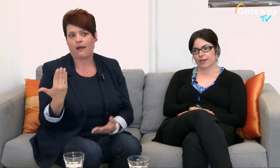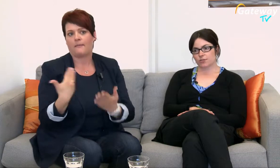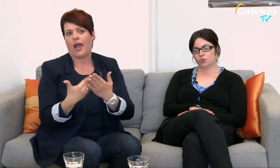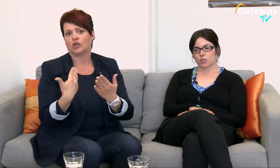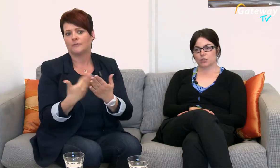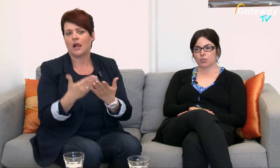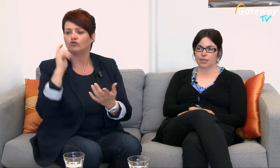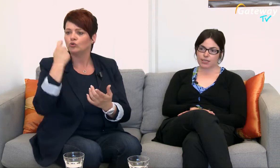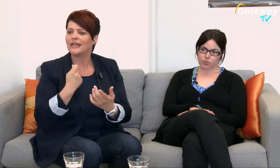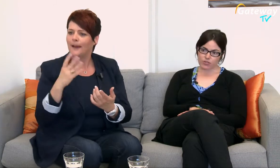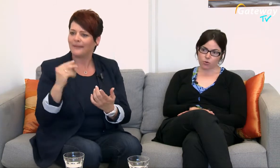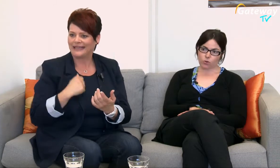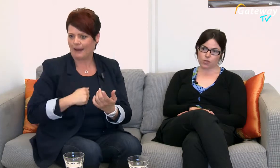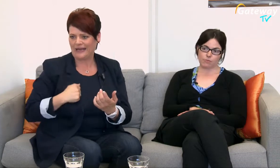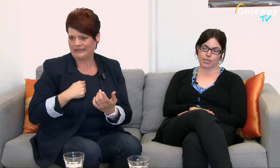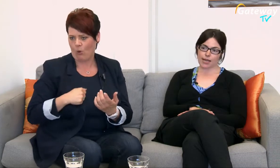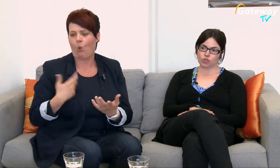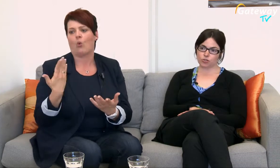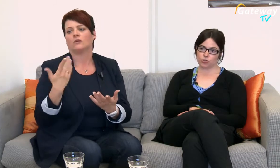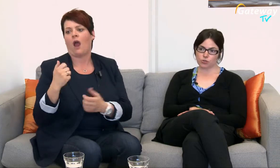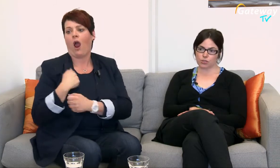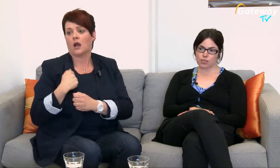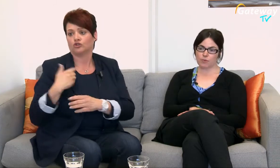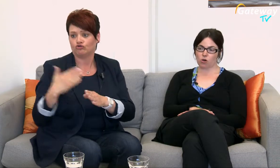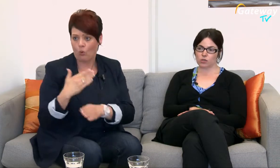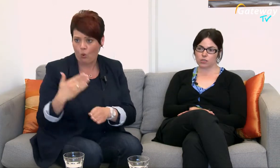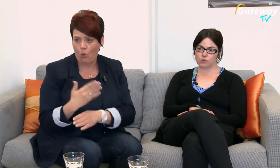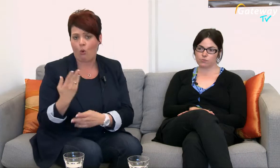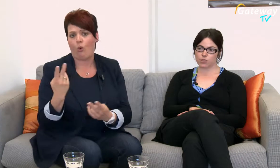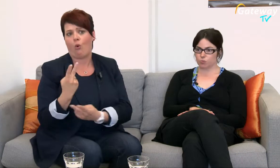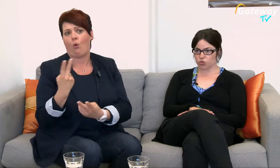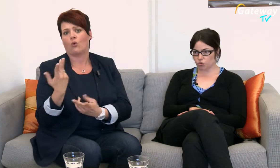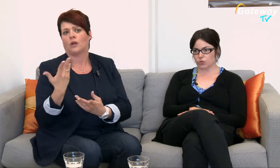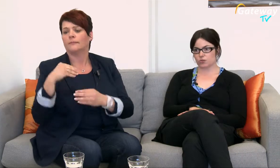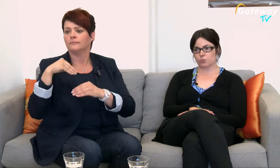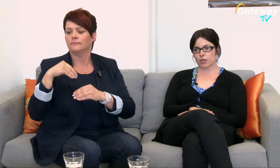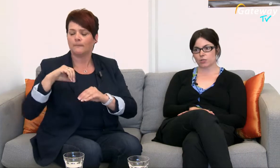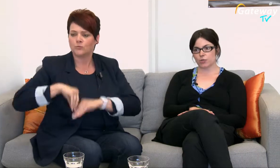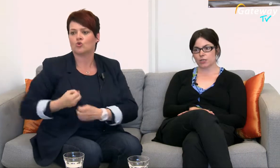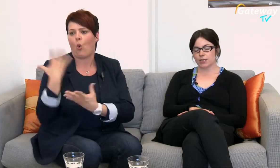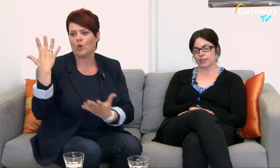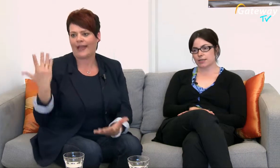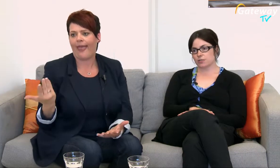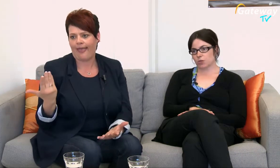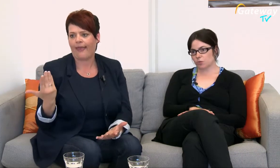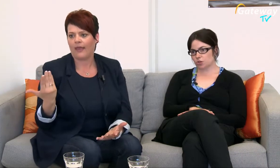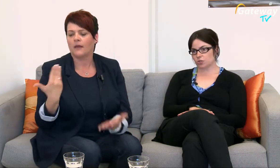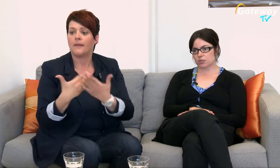Studierende mit einer Depression, mit Angststörungen, aber auch mit Psychosen zum Beispiel Die dann zum Beispiel auch schon